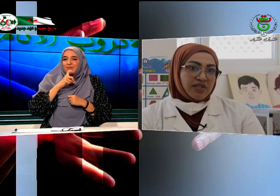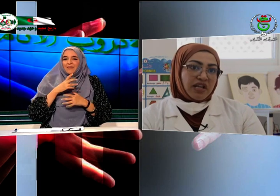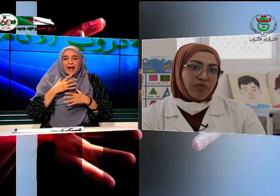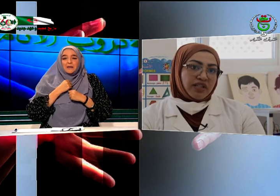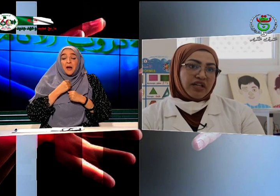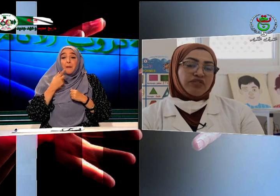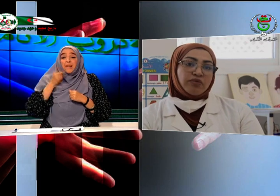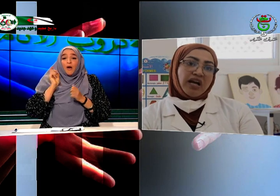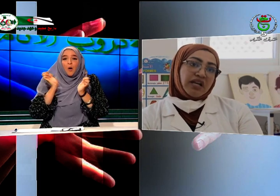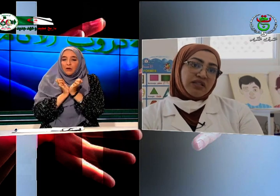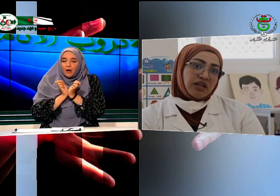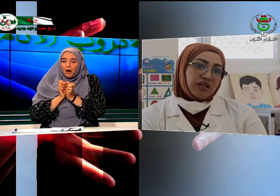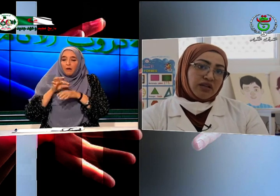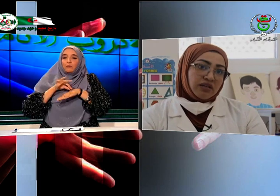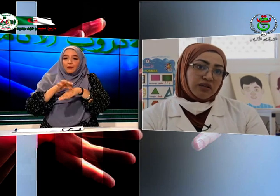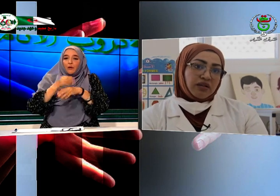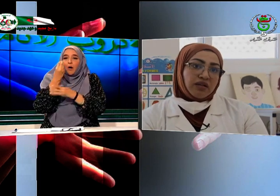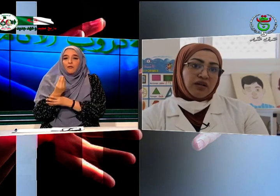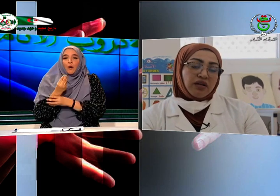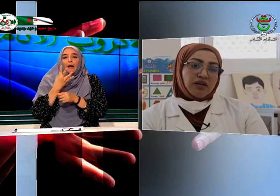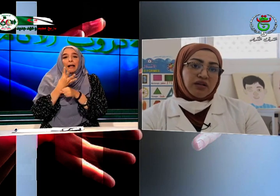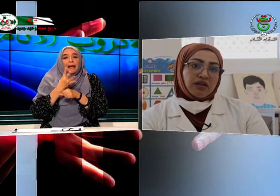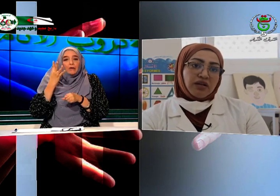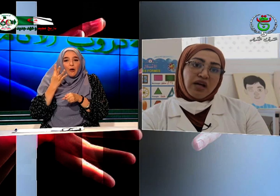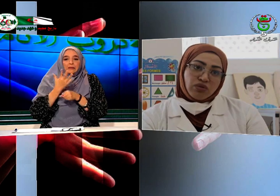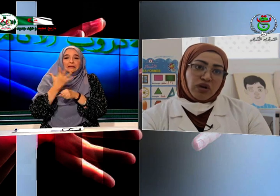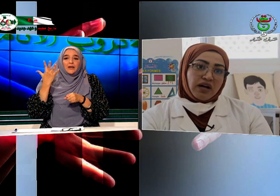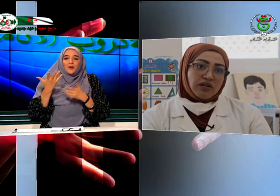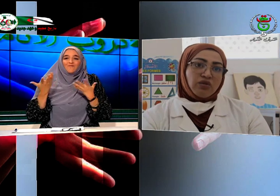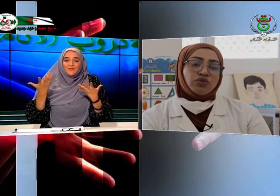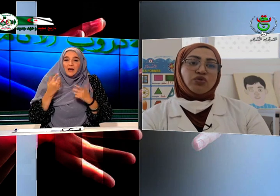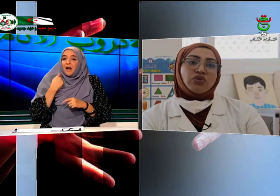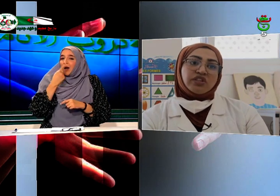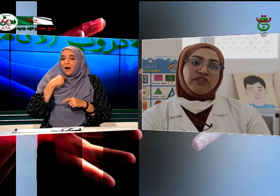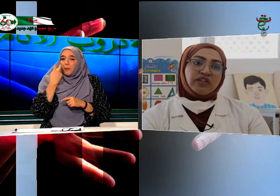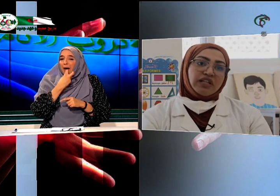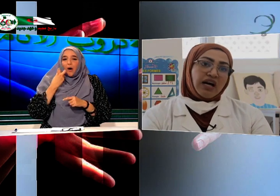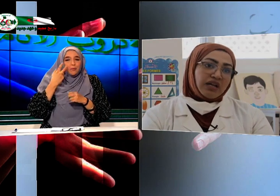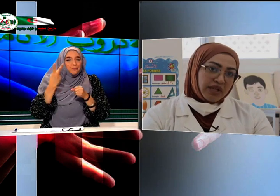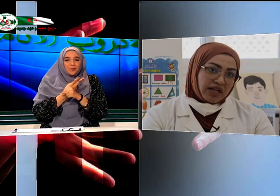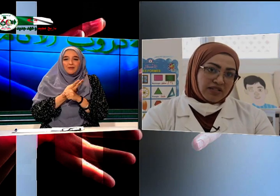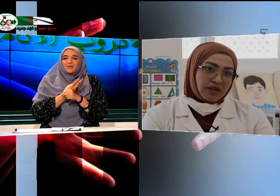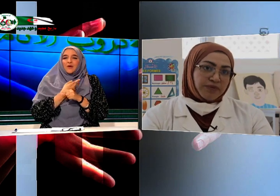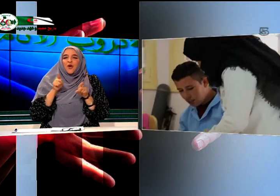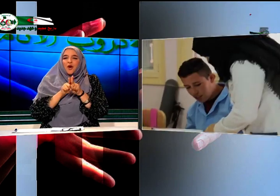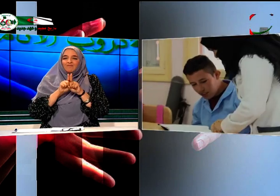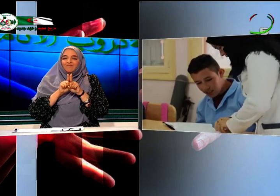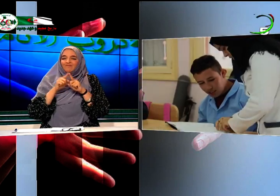سنوات يعني في مرحلة اللغة أو دخول الطفل إلى المدرسة وكاين يعني